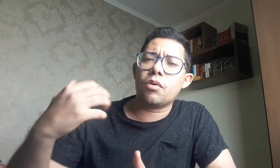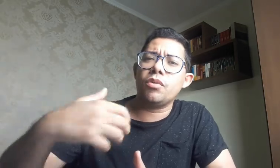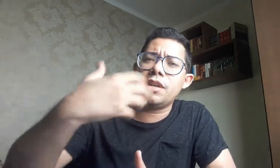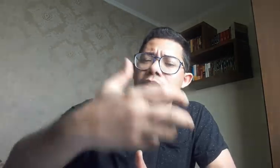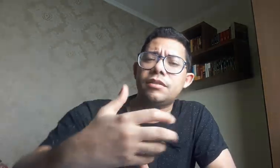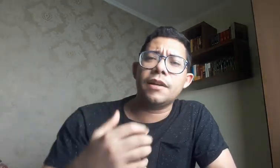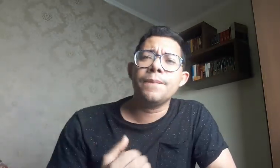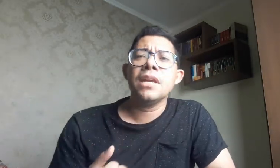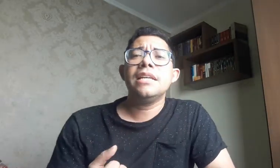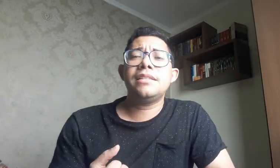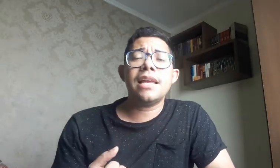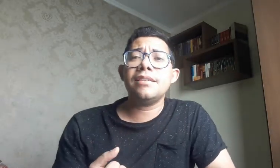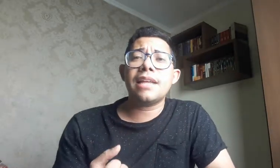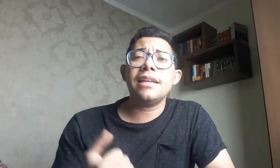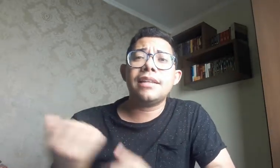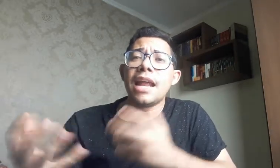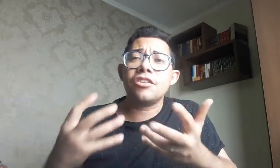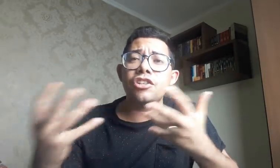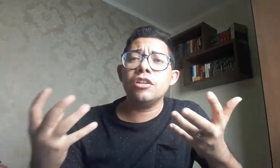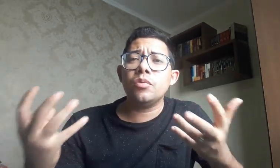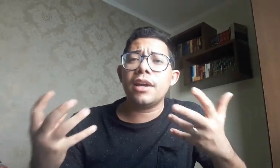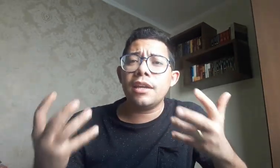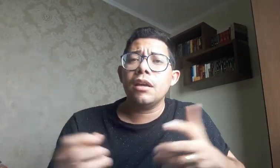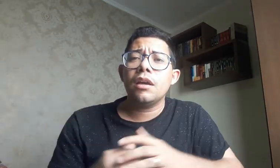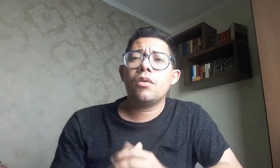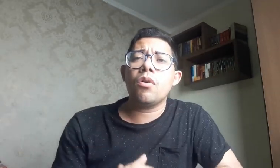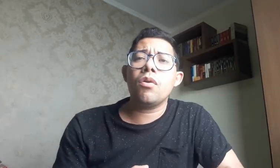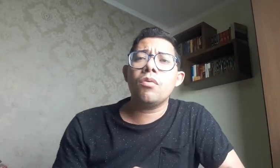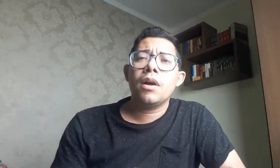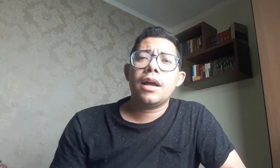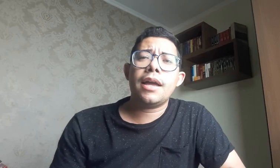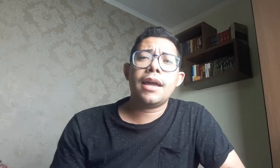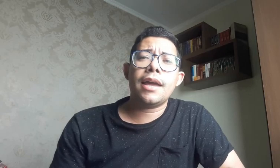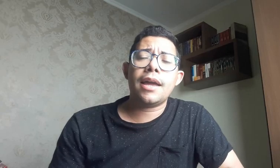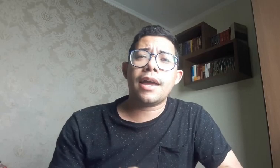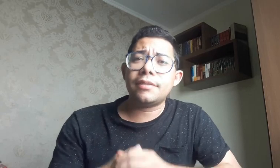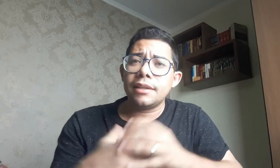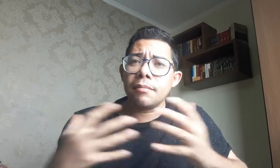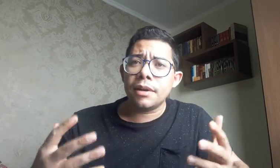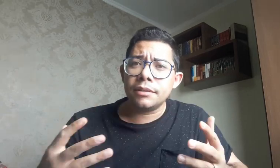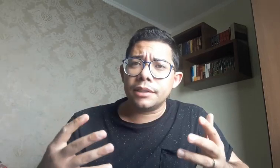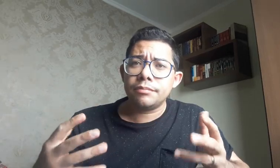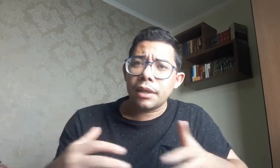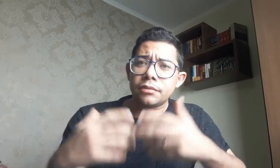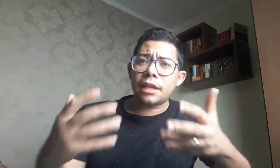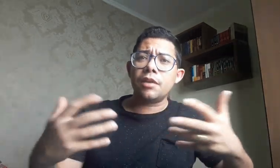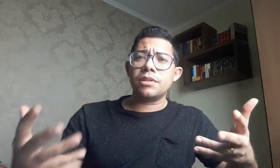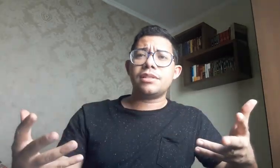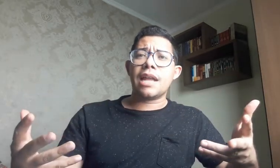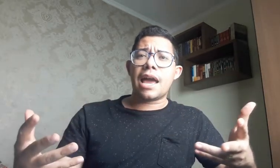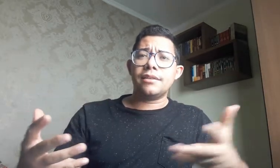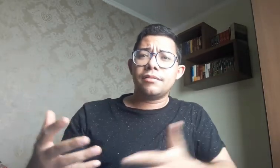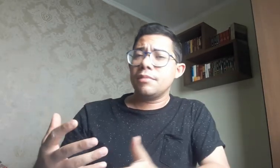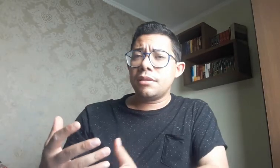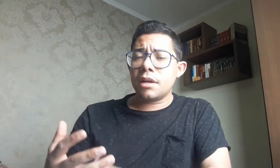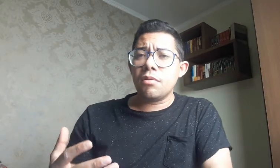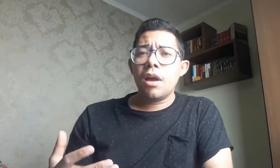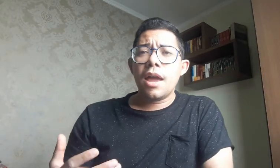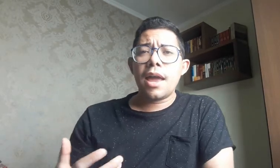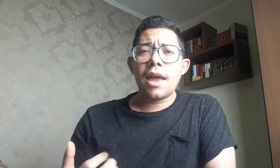conquista, se ele está interagindo aí com essa demanda dentro da língua de sinais. Então, é